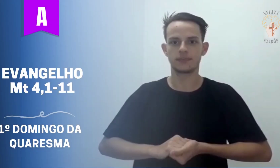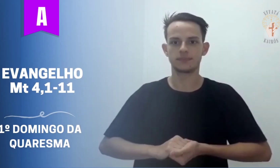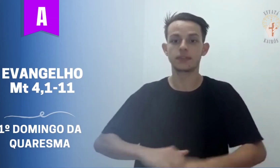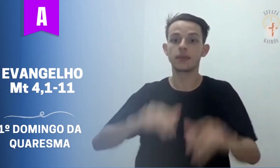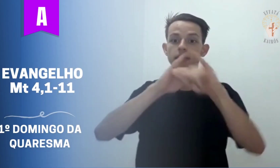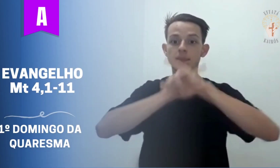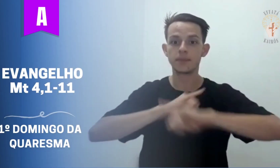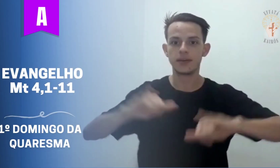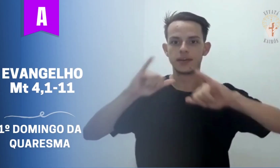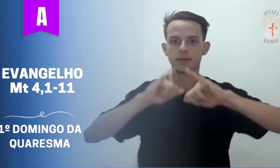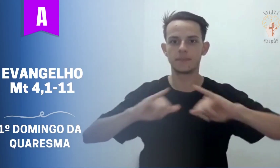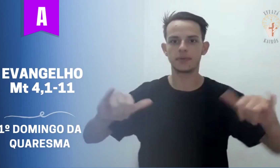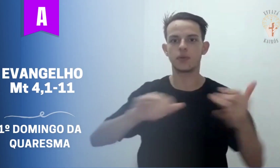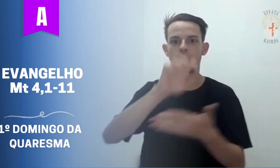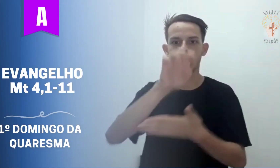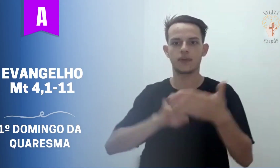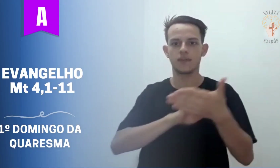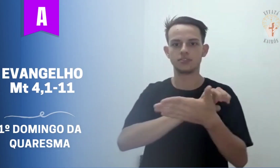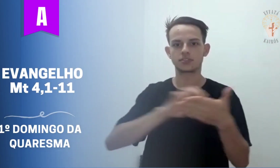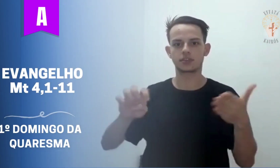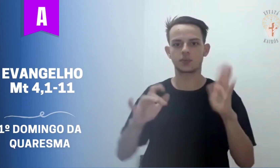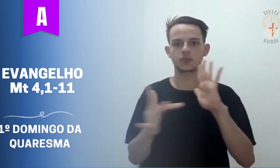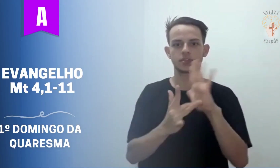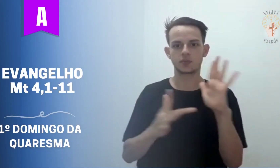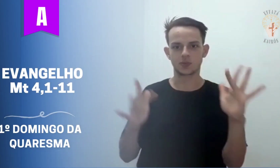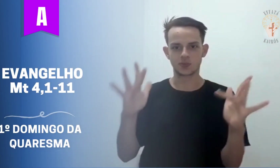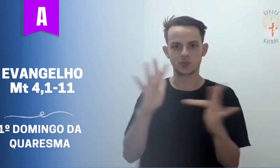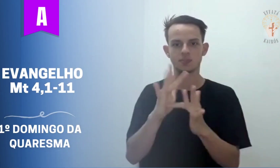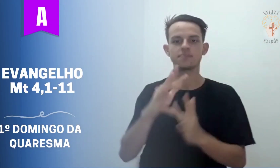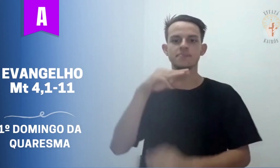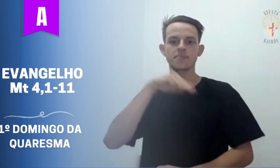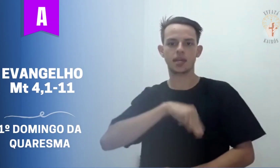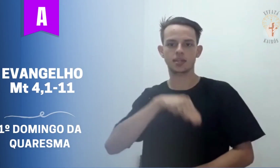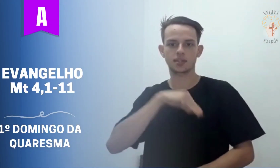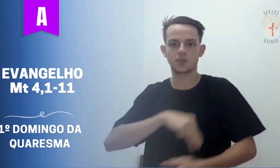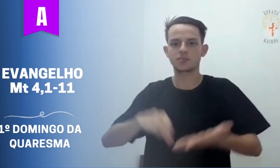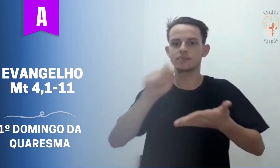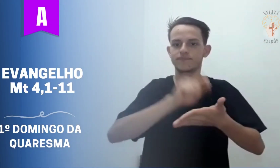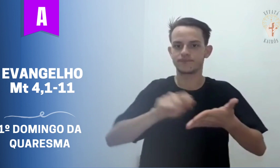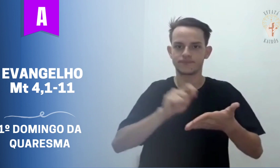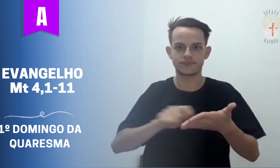Proclamação do Evangelho de Jesus Cristo segundo Mateus